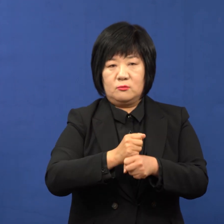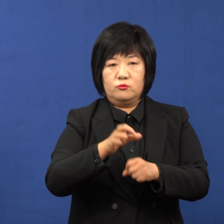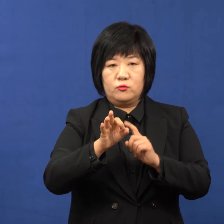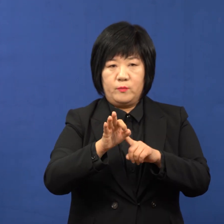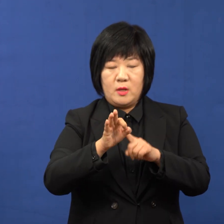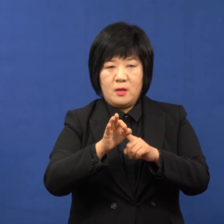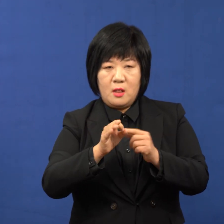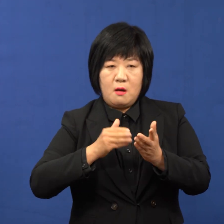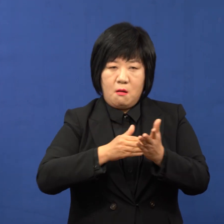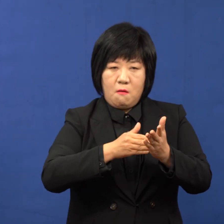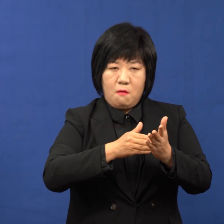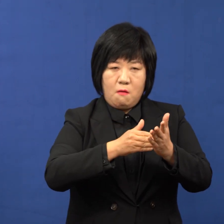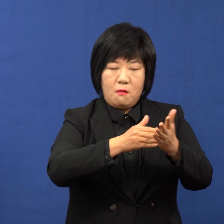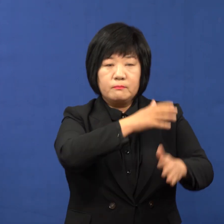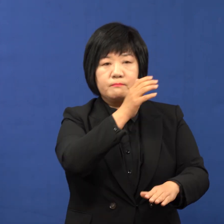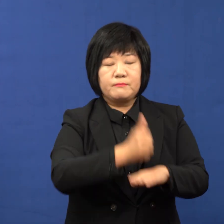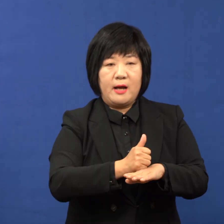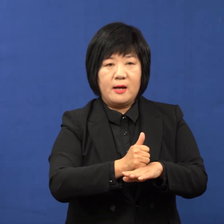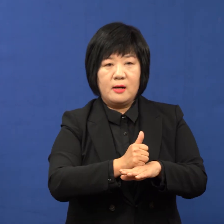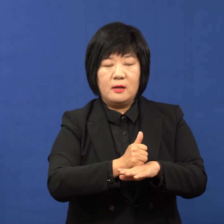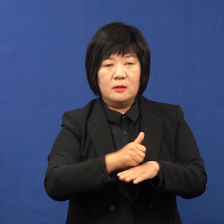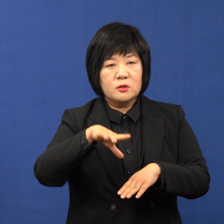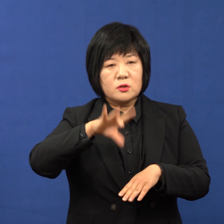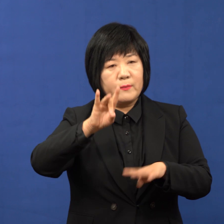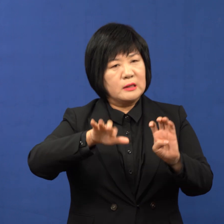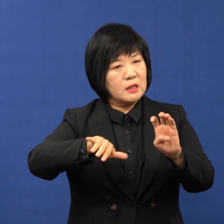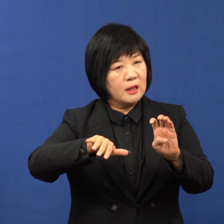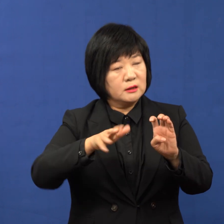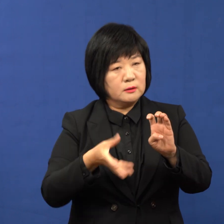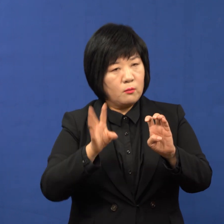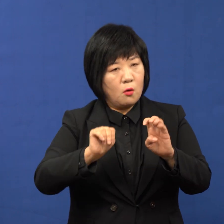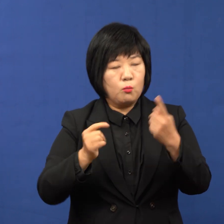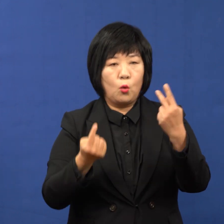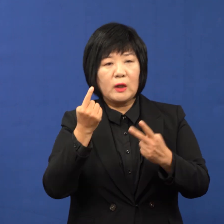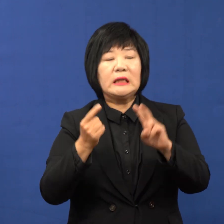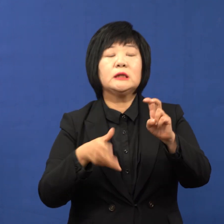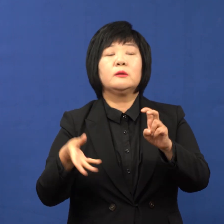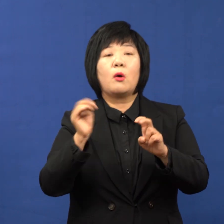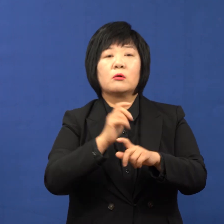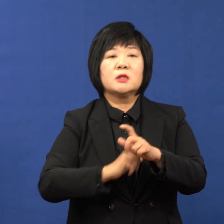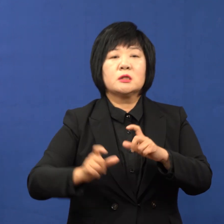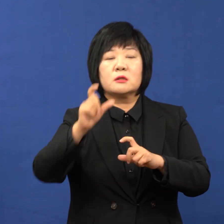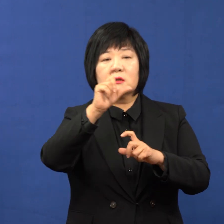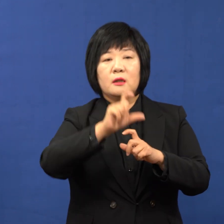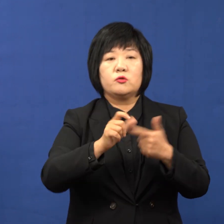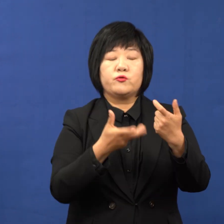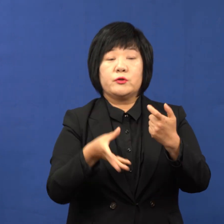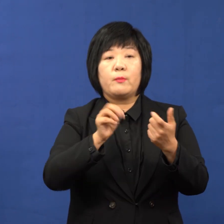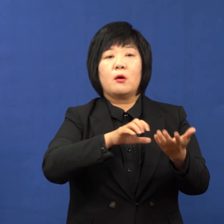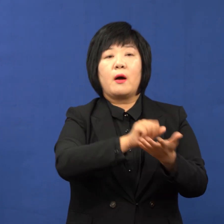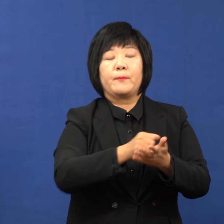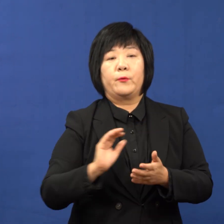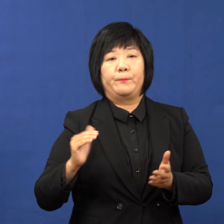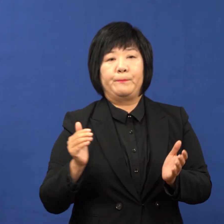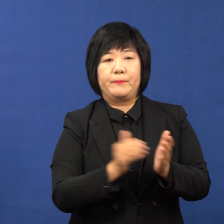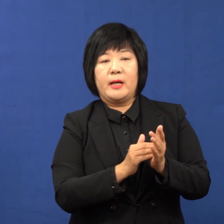탄탄한 방어 논리로 대응한 결과 당초 40억 원보다 오히려 20억 원이 증가된 60억 원을 확보를 했습니다.